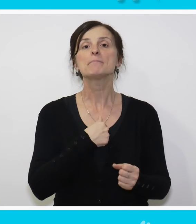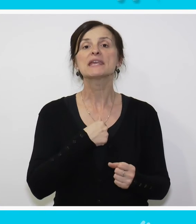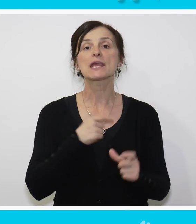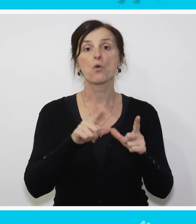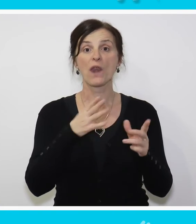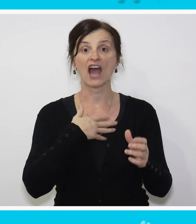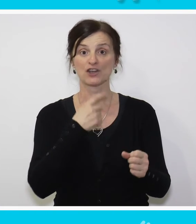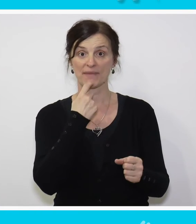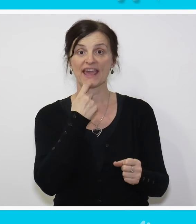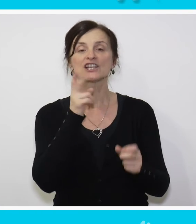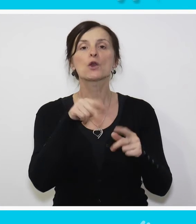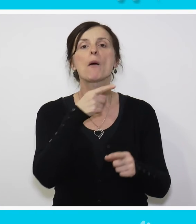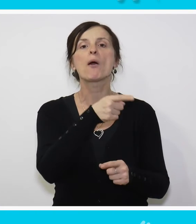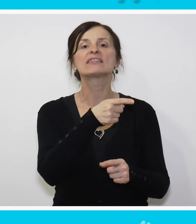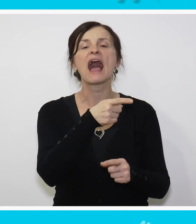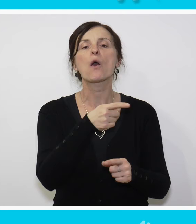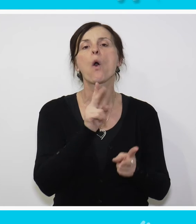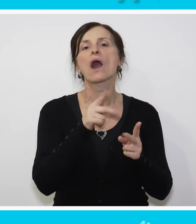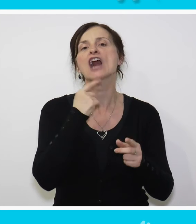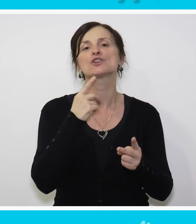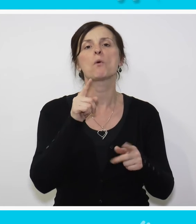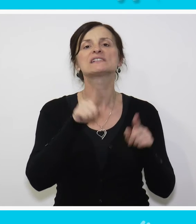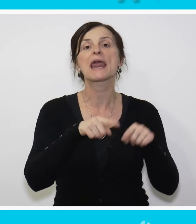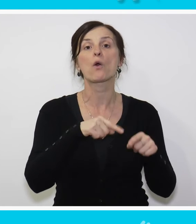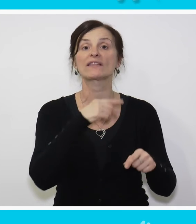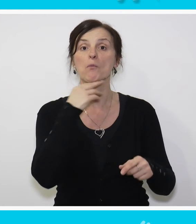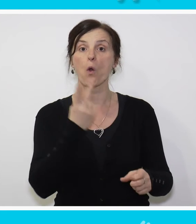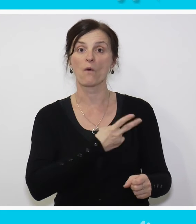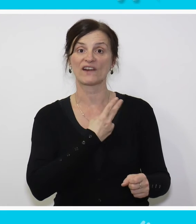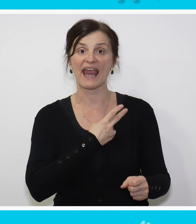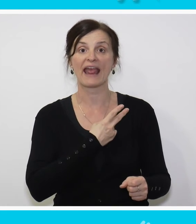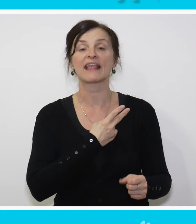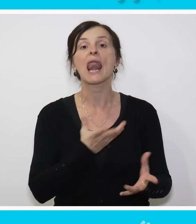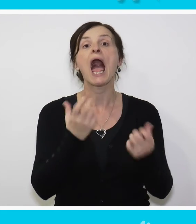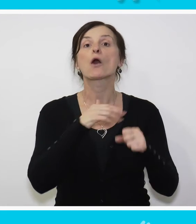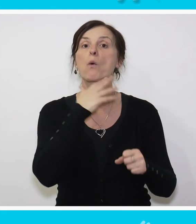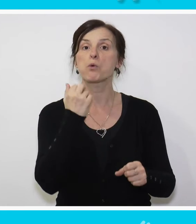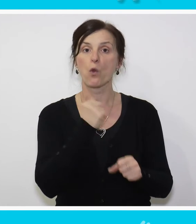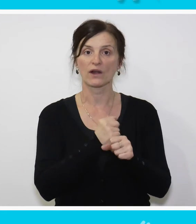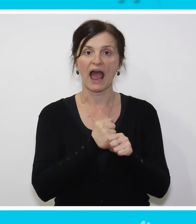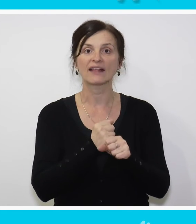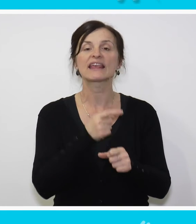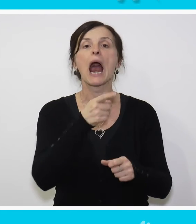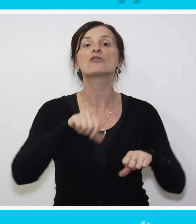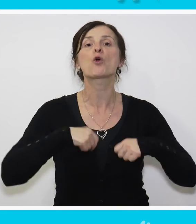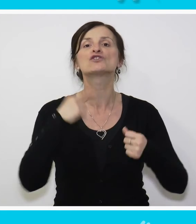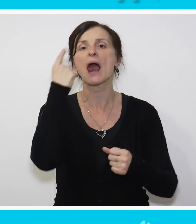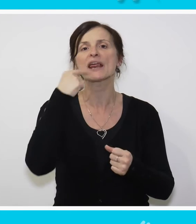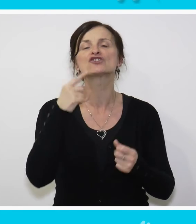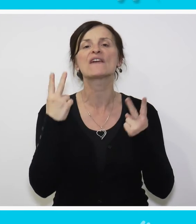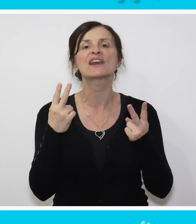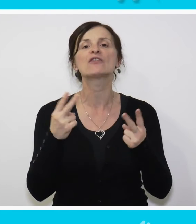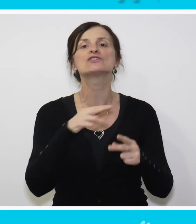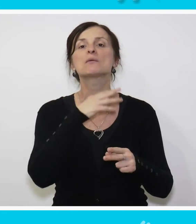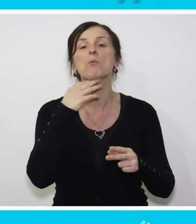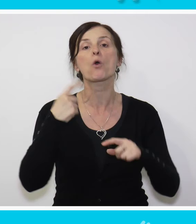čak i u našem jeziku imamo taj izraz, kažemo, za nekog da je vredan, ako puno radi. I negdje doživlje lične vrednosti, u